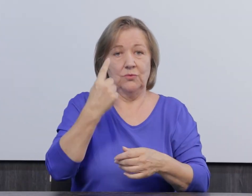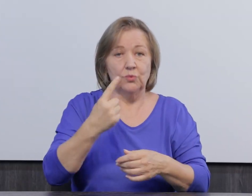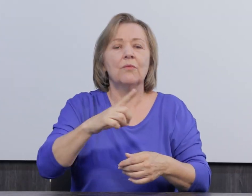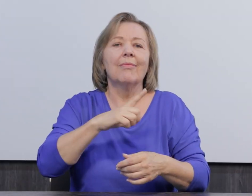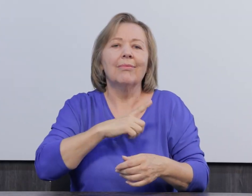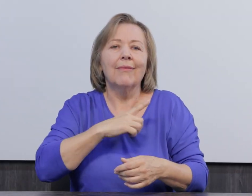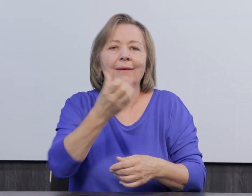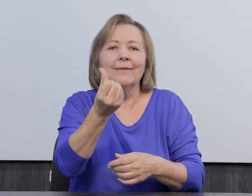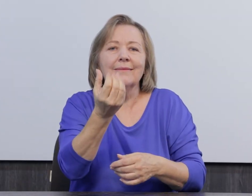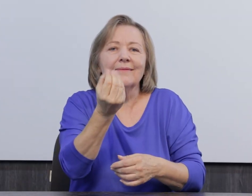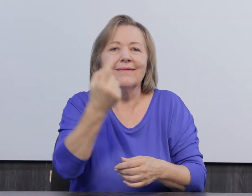1 tem 60 horas.